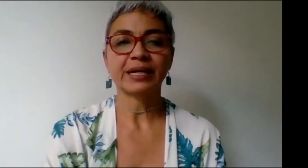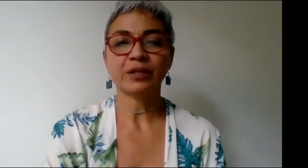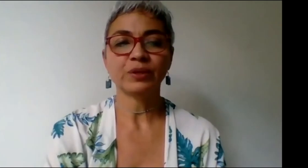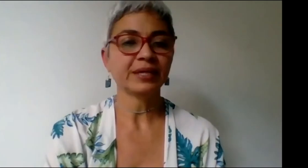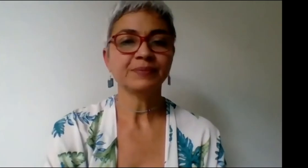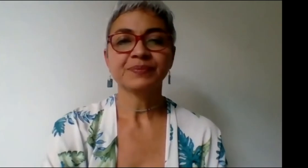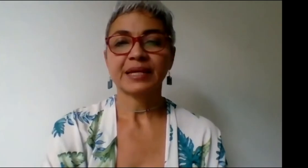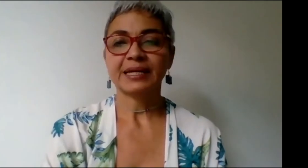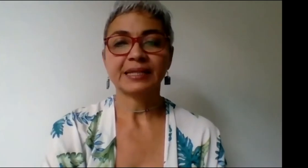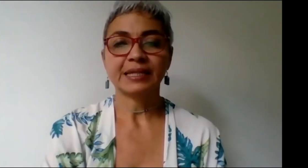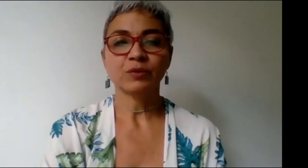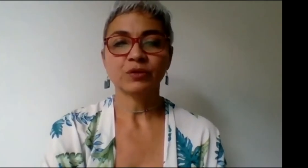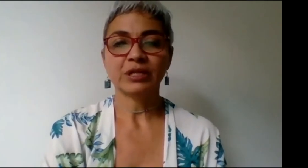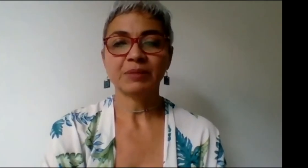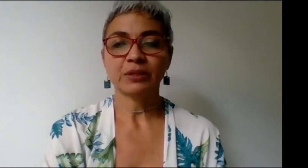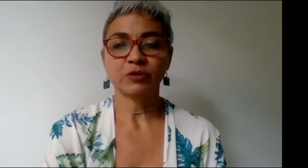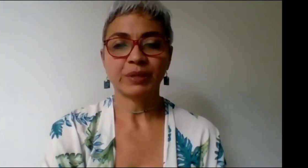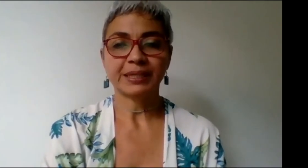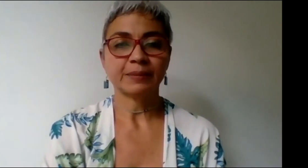a ayudar a tener algunos elementos para